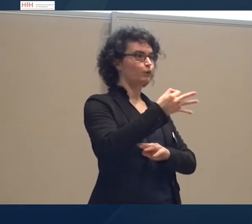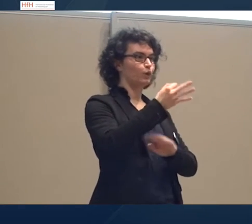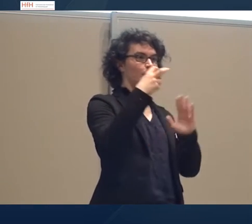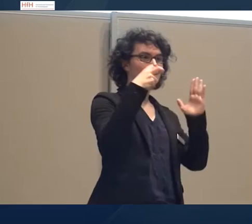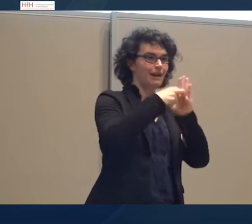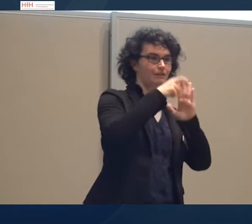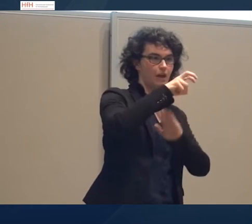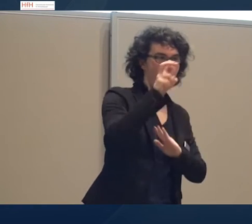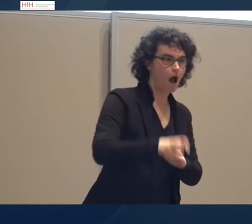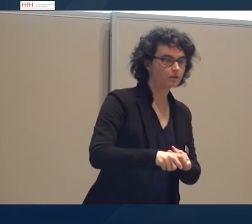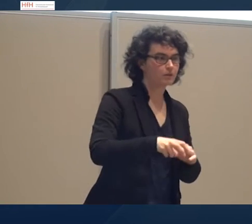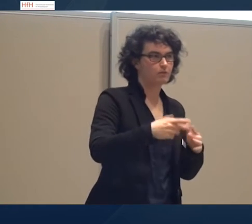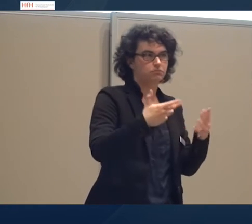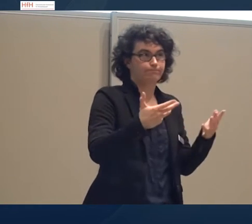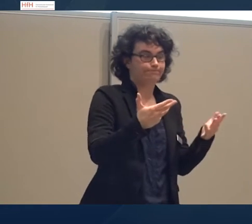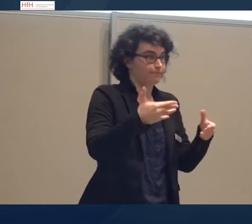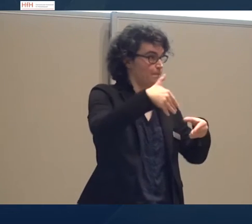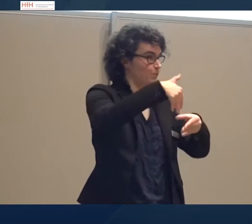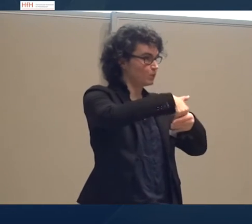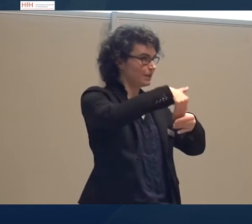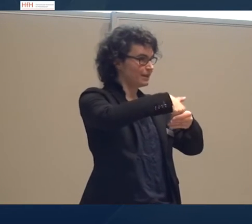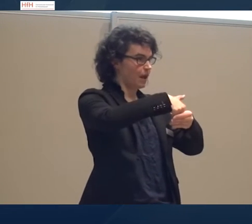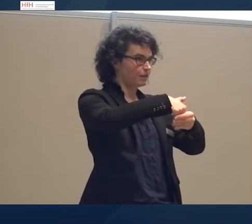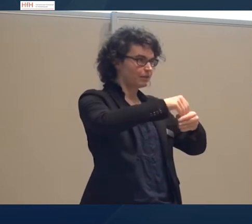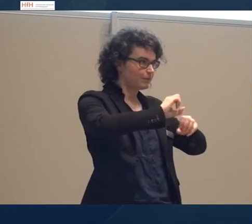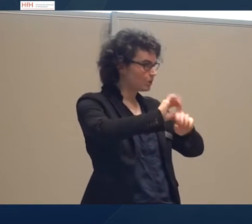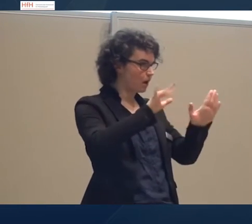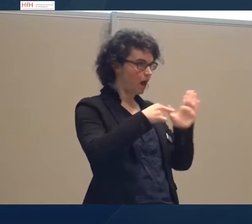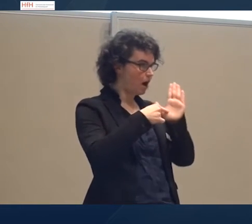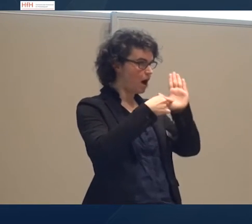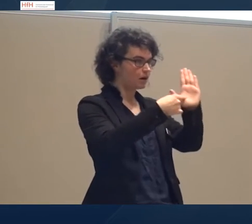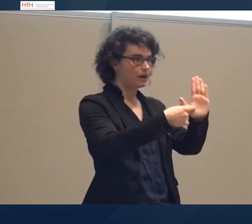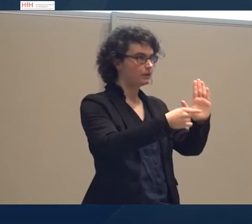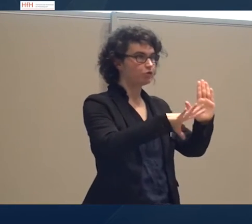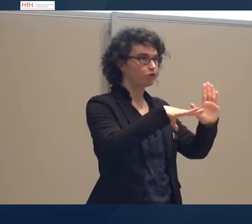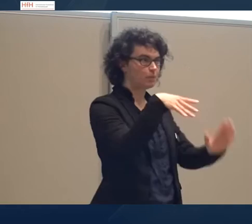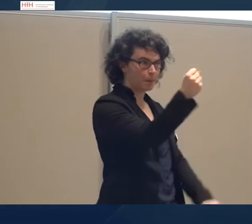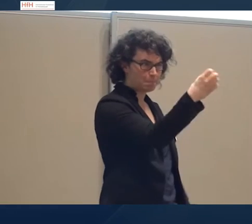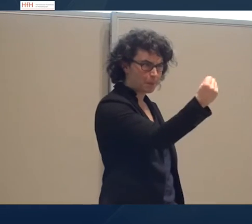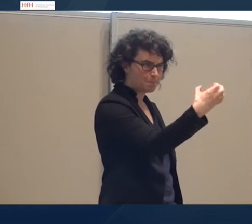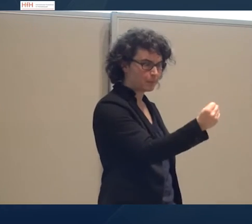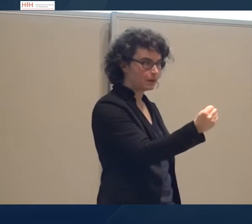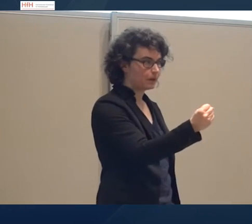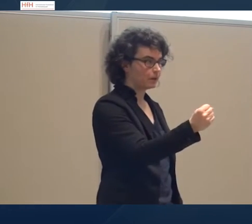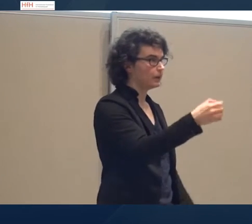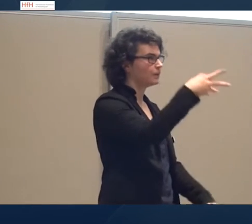und dadurch muss etwas so dargestellt sein, dass man es quasi schnell erfassen kann. Das heißt, wir müssen von den vielen